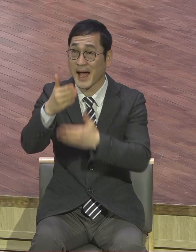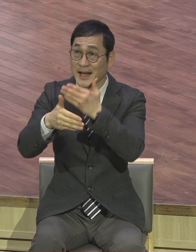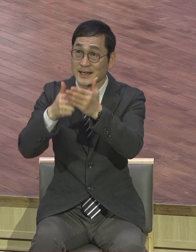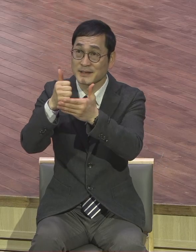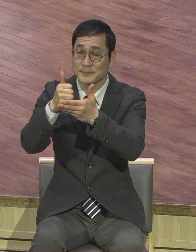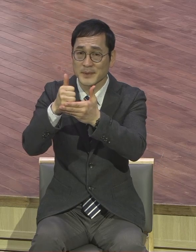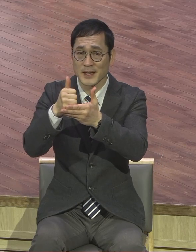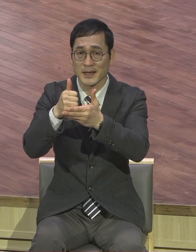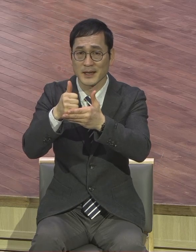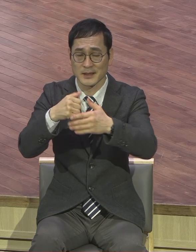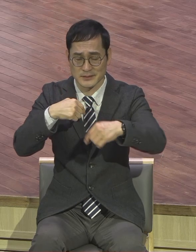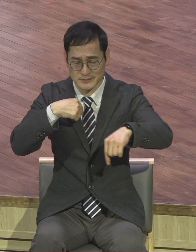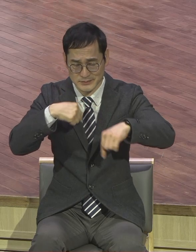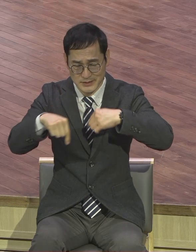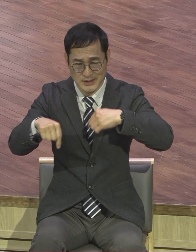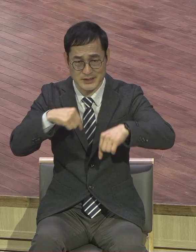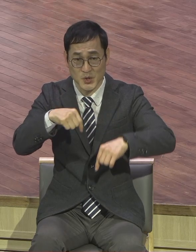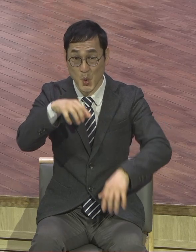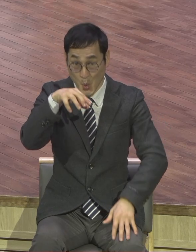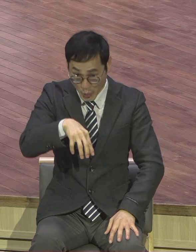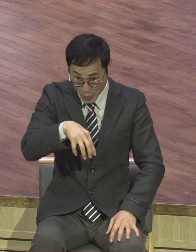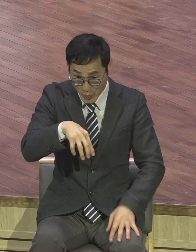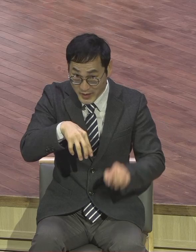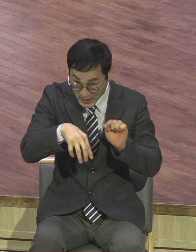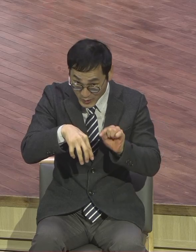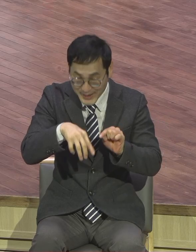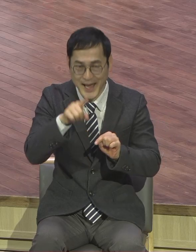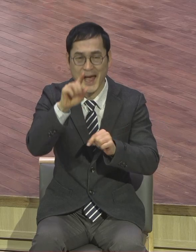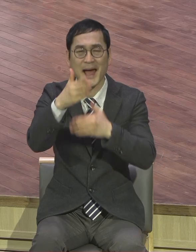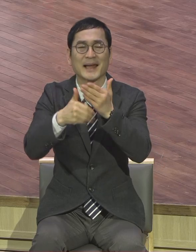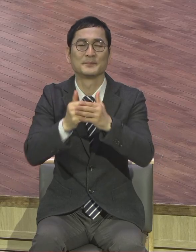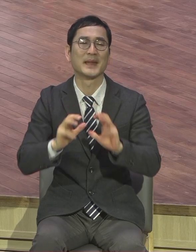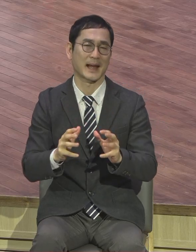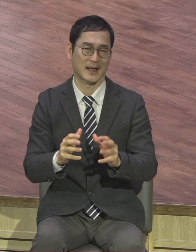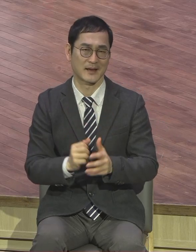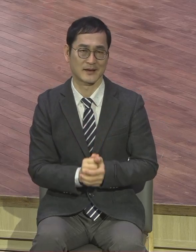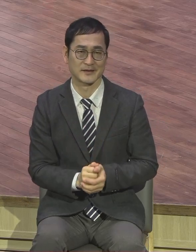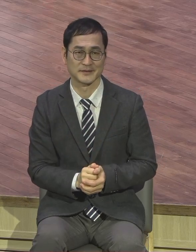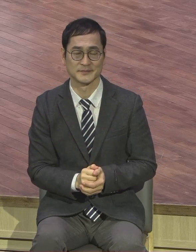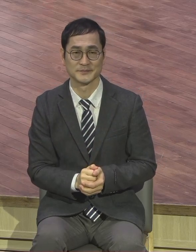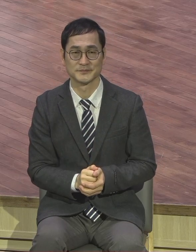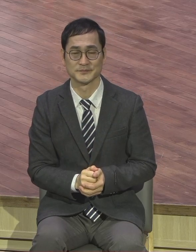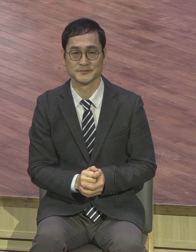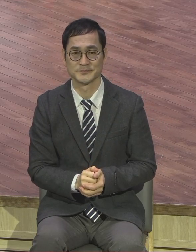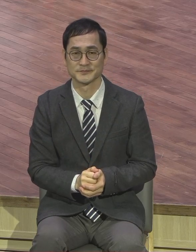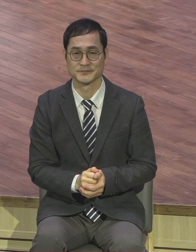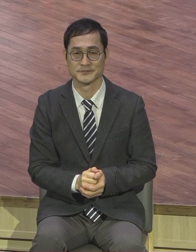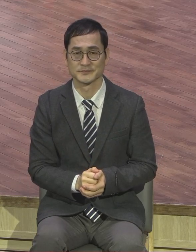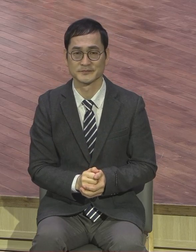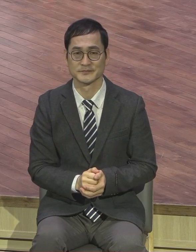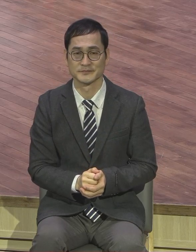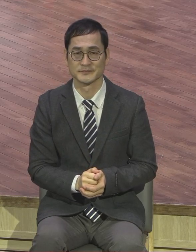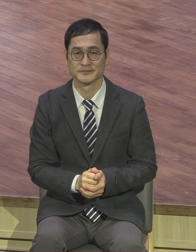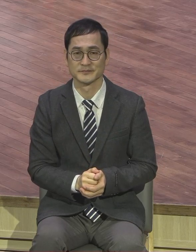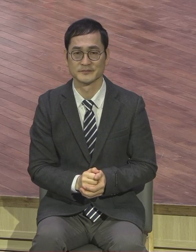임하는 곳. 그게 하나님의 나라예요. 여러분이 하나님의 나라, 신명이 하나님의 나라 되려고 하면